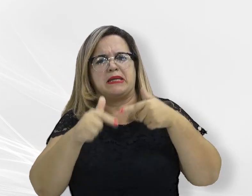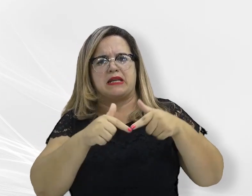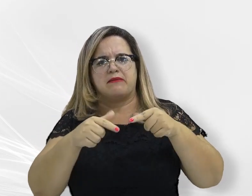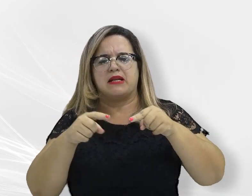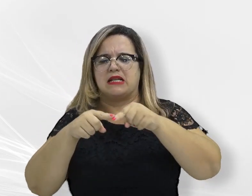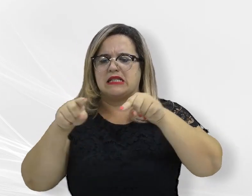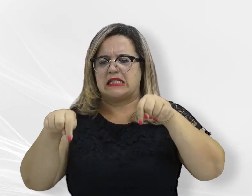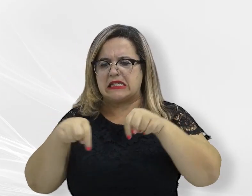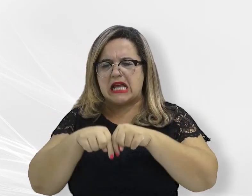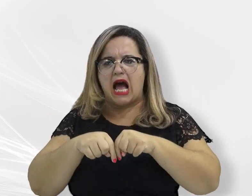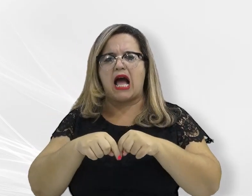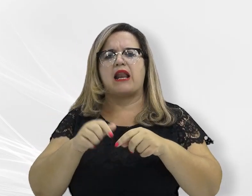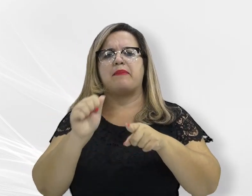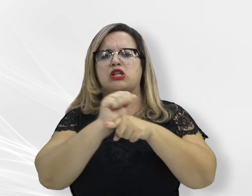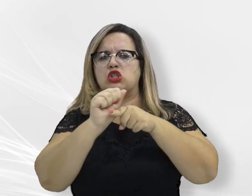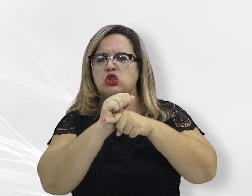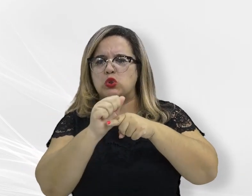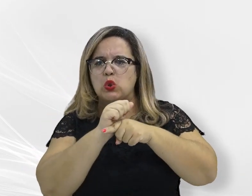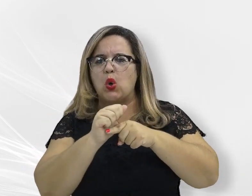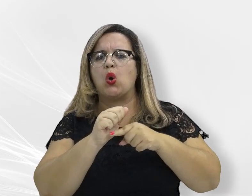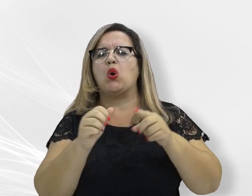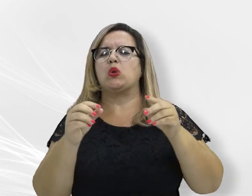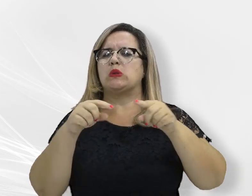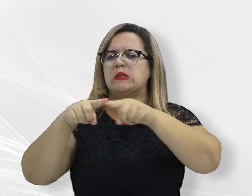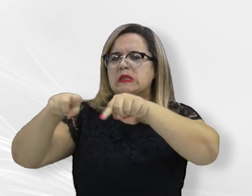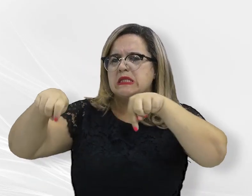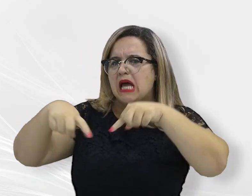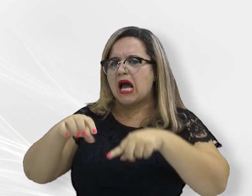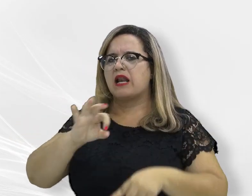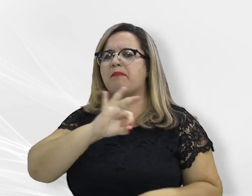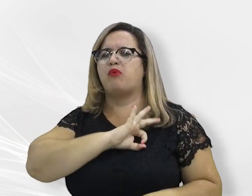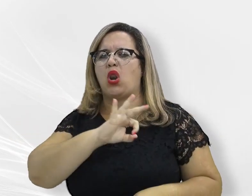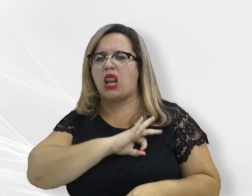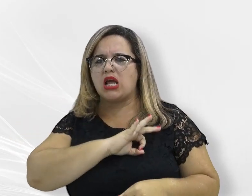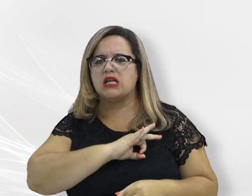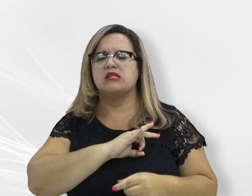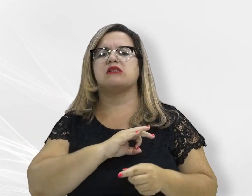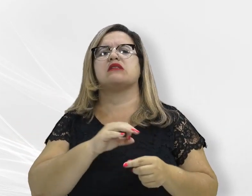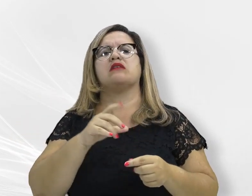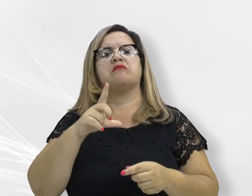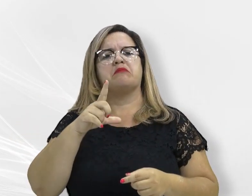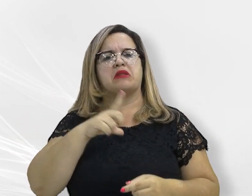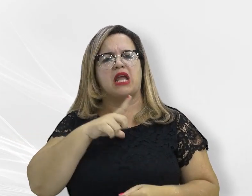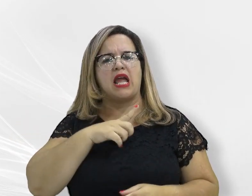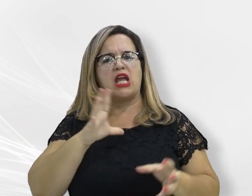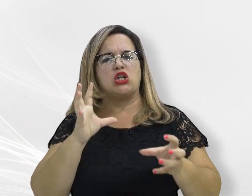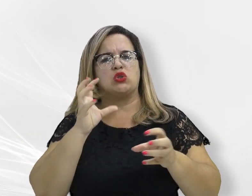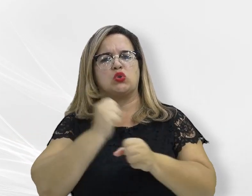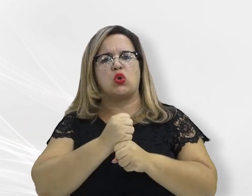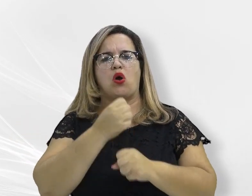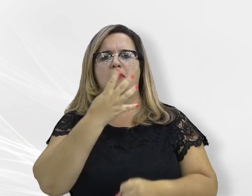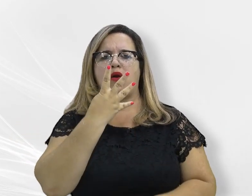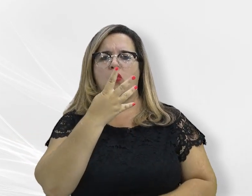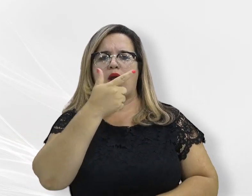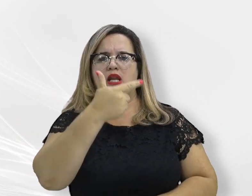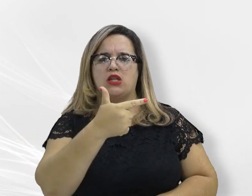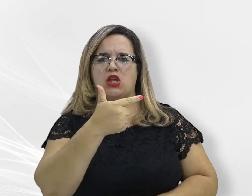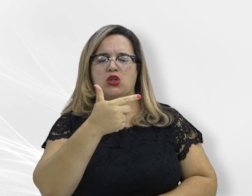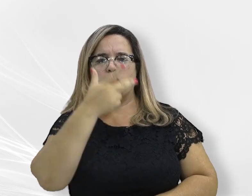civis, o novo espaço abriga toda a estrutura da DEFAS. Ao todo, 42 servidores dos órgãos que integram o referido comitê